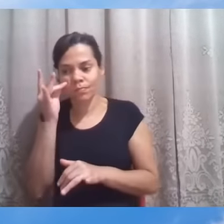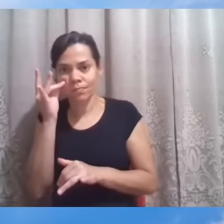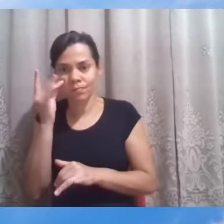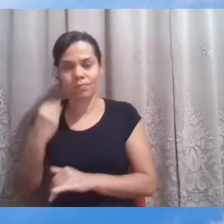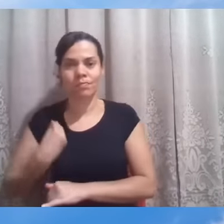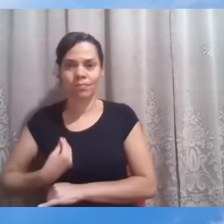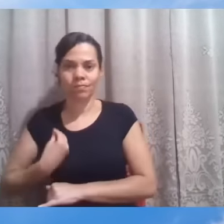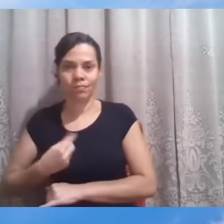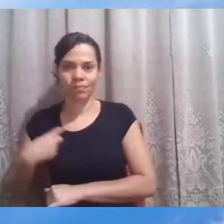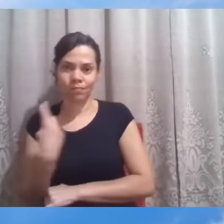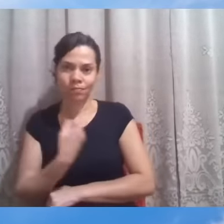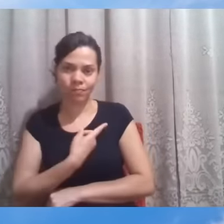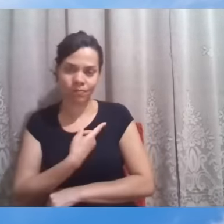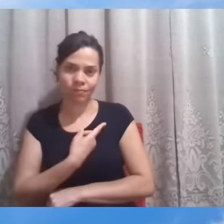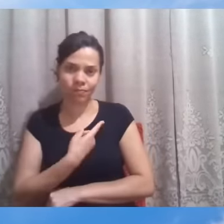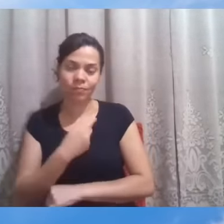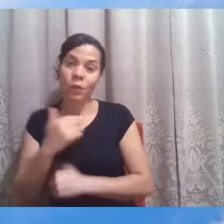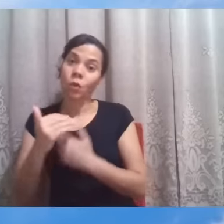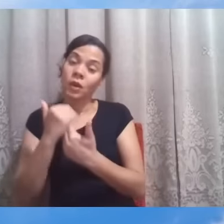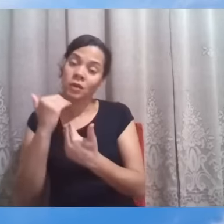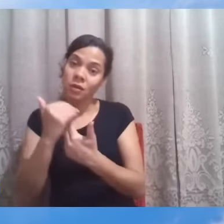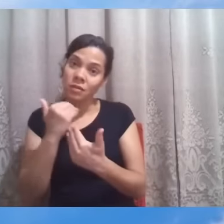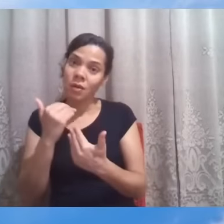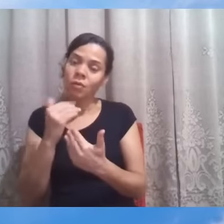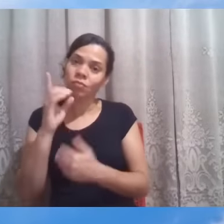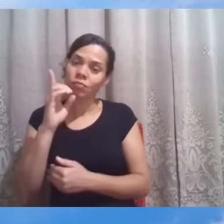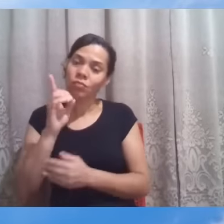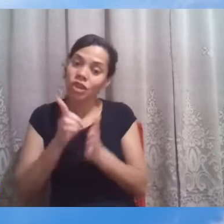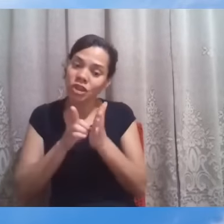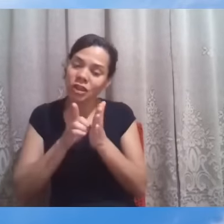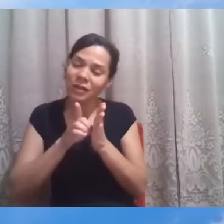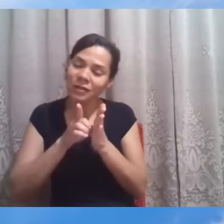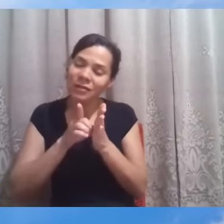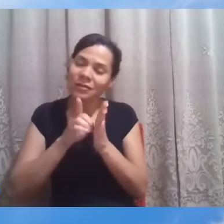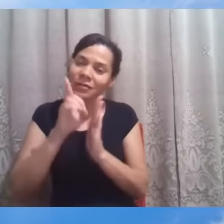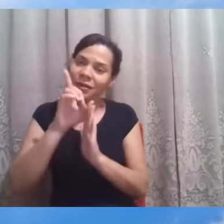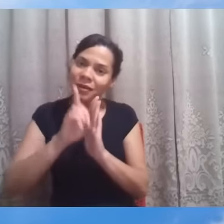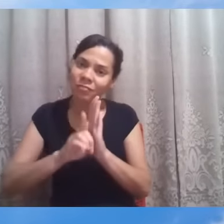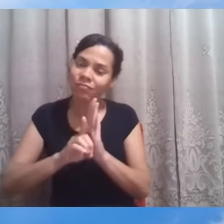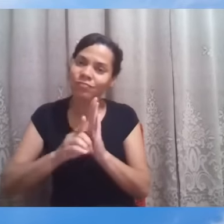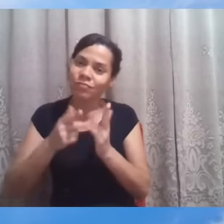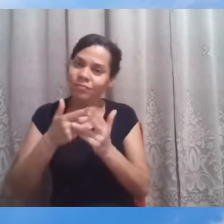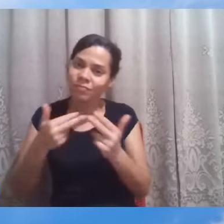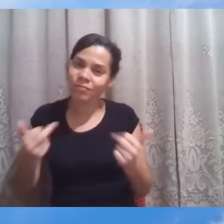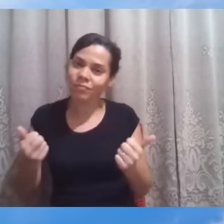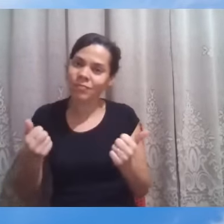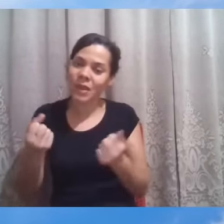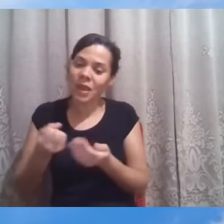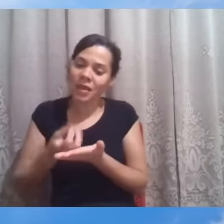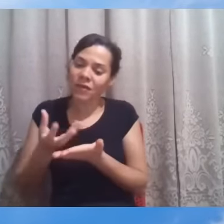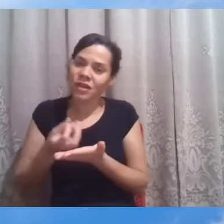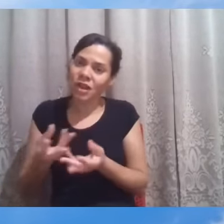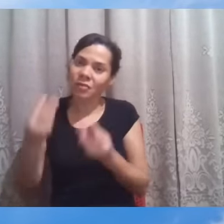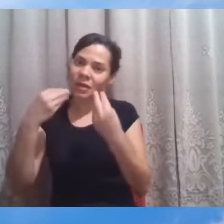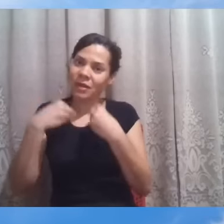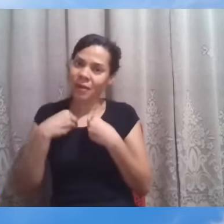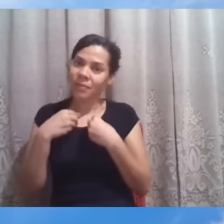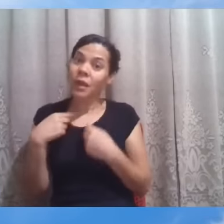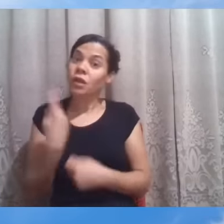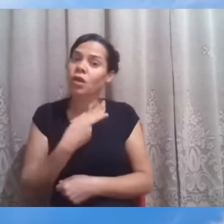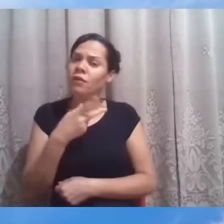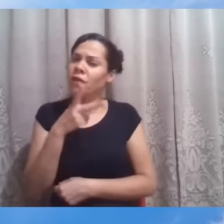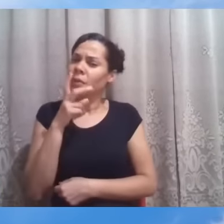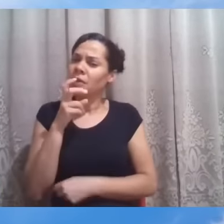diretrizes que o evangelho nos propõe. E a gente vai percebendo que aqui, nessa passagem, ora nós vamos nos